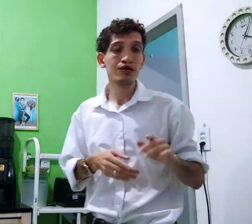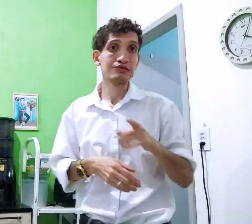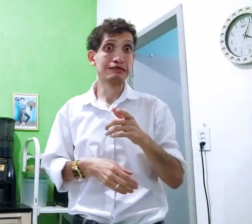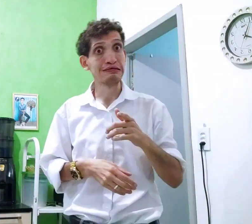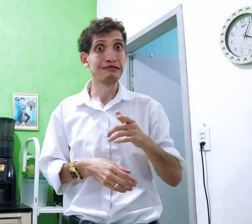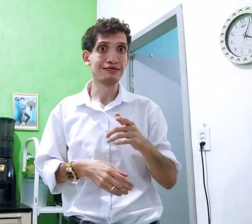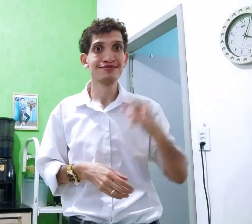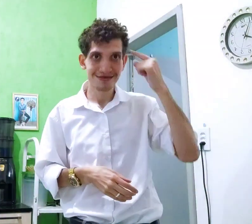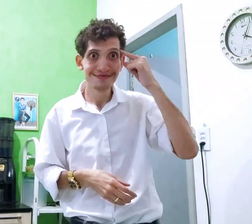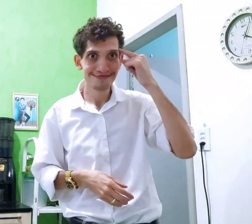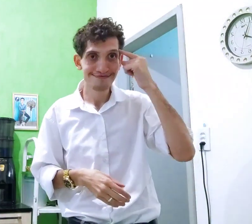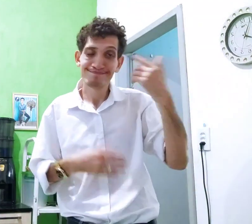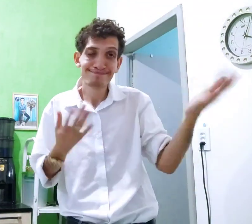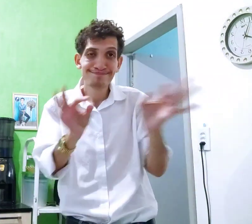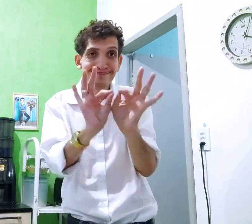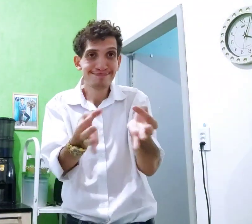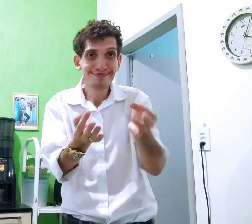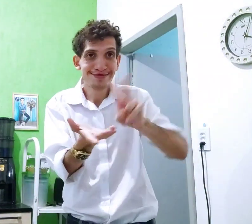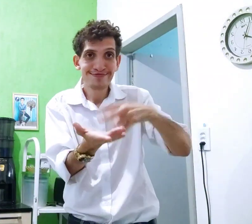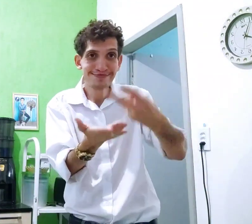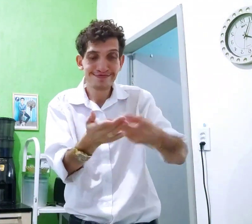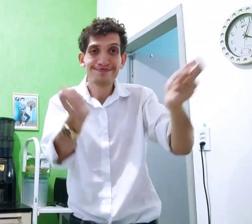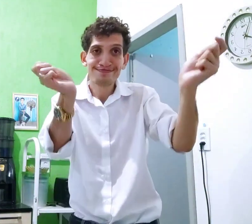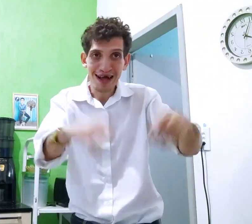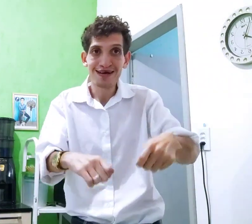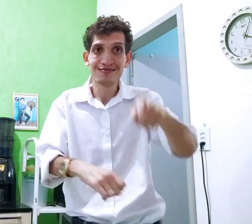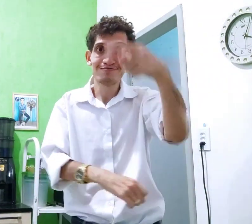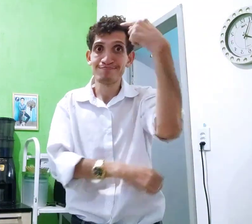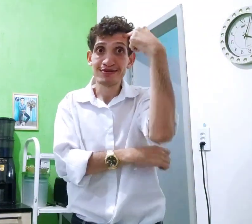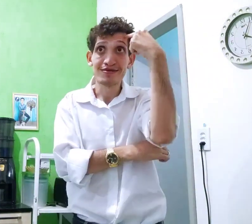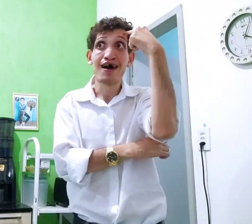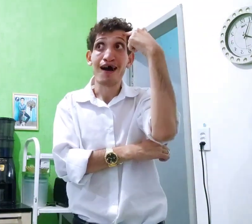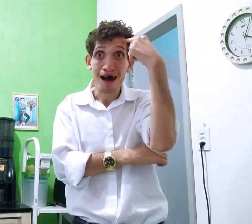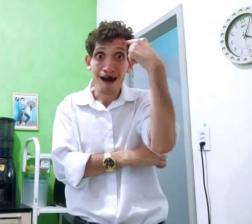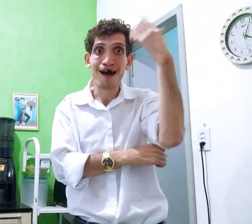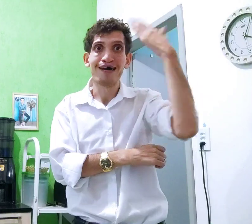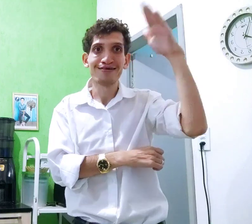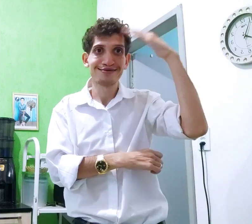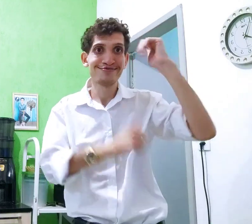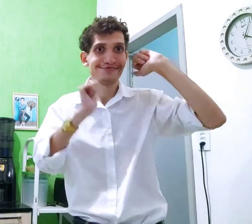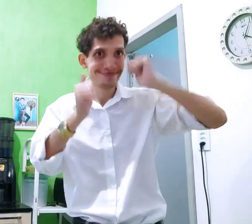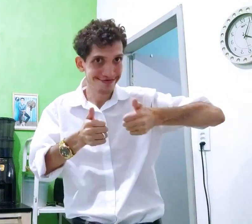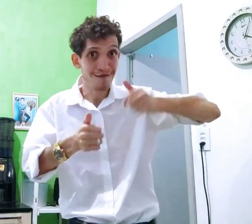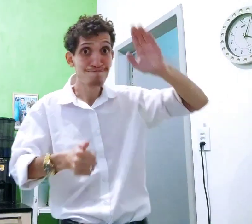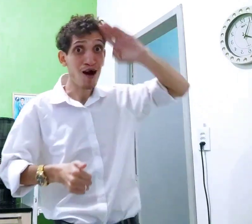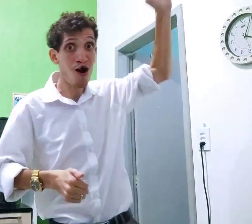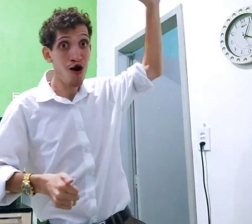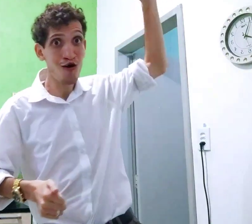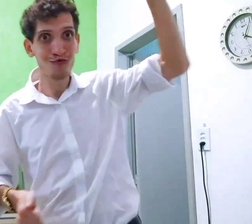manda embora, já era, entendeu? Então, simples assim na tradução possível. Aí você pensa, ah, entendi.